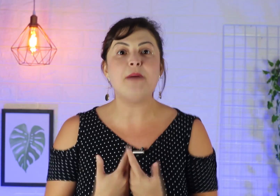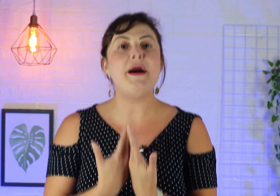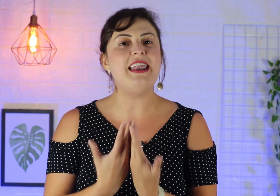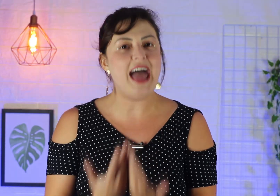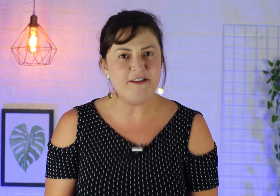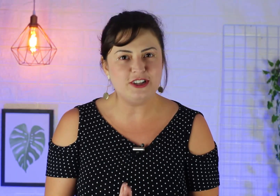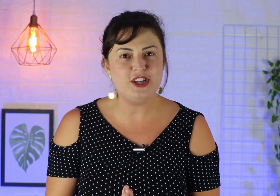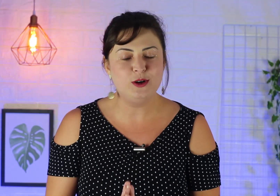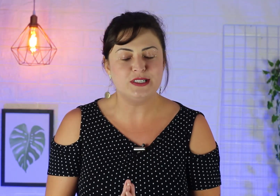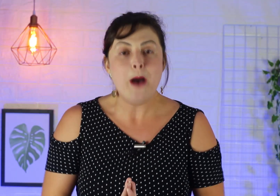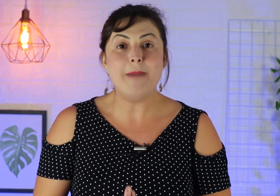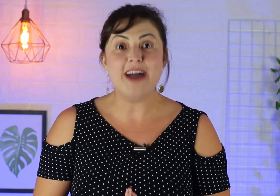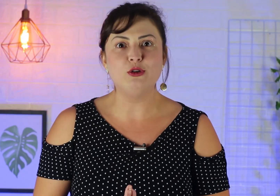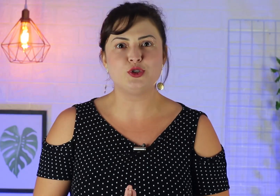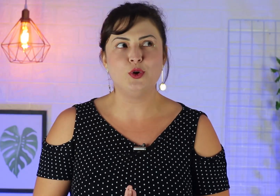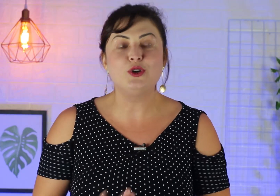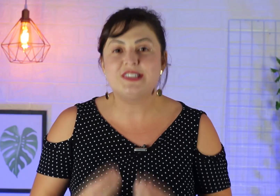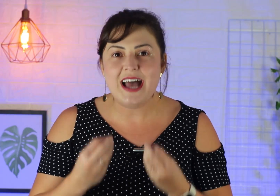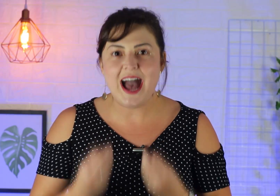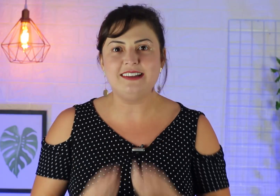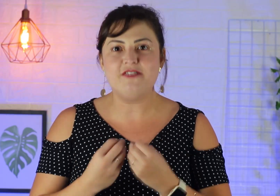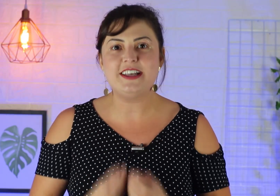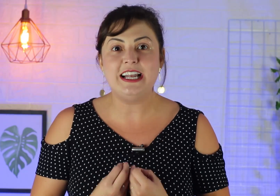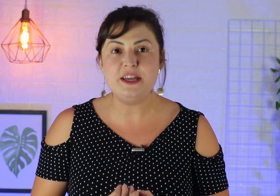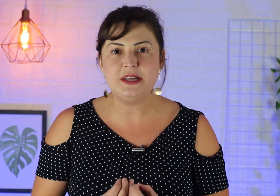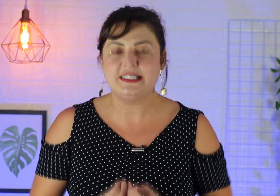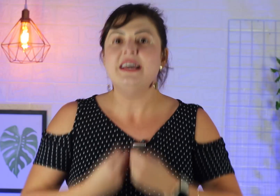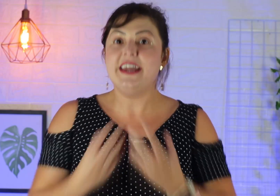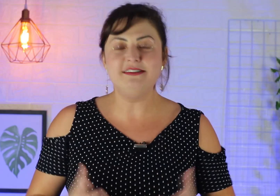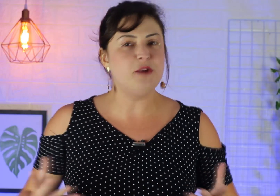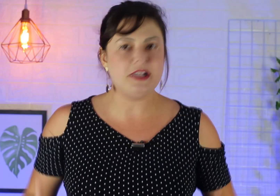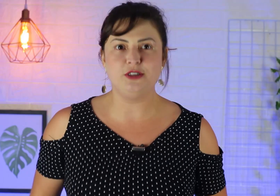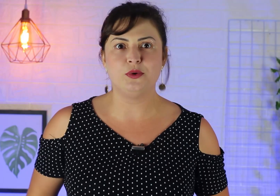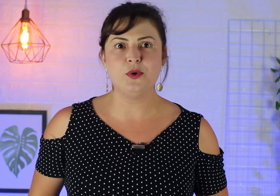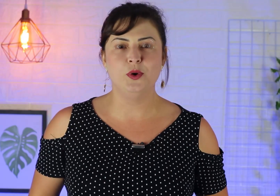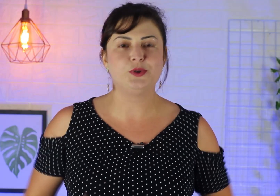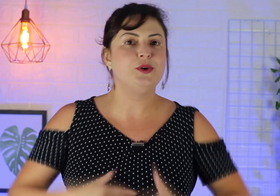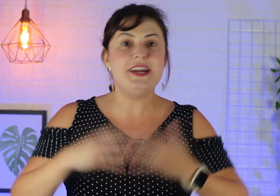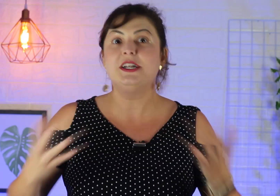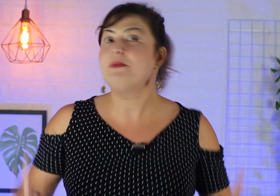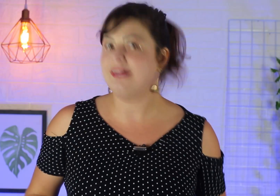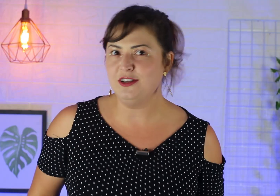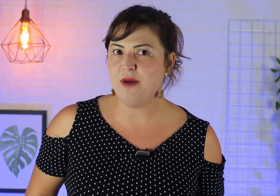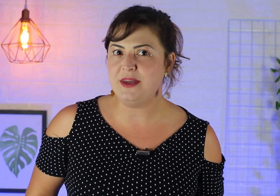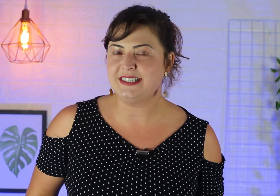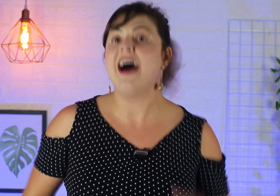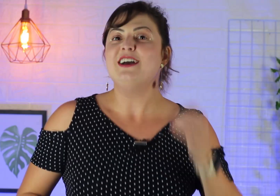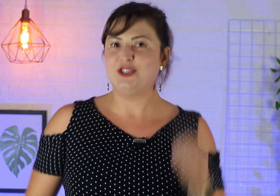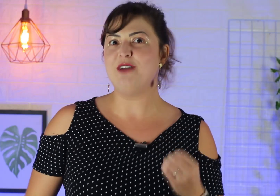a palavra de Deus para os surdos através da Libras? Interpretando um culto? Interpretando uma missa? Já